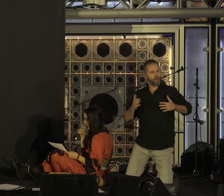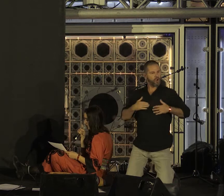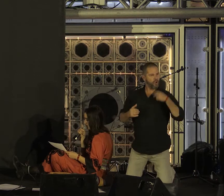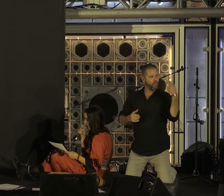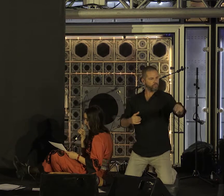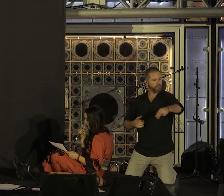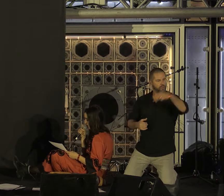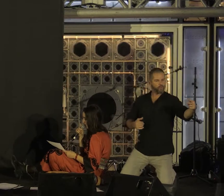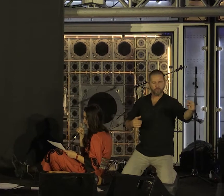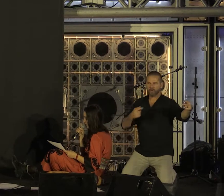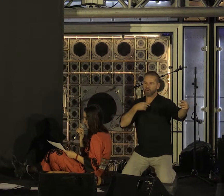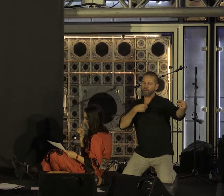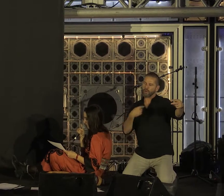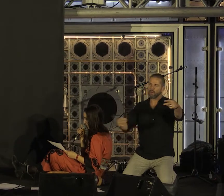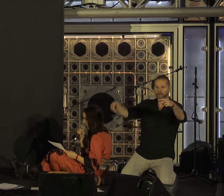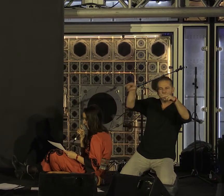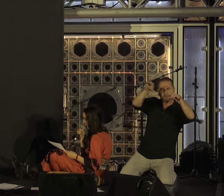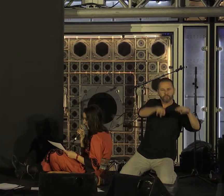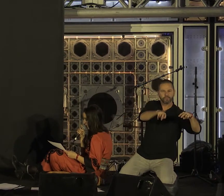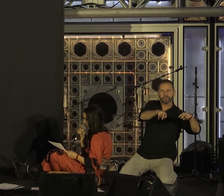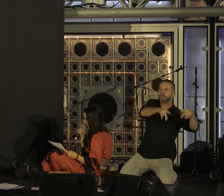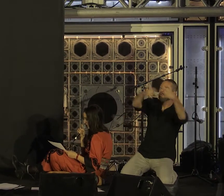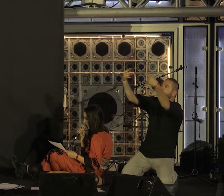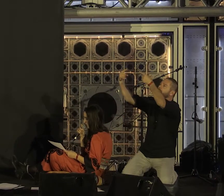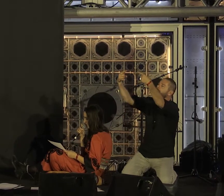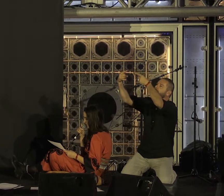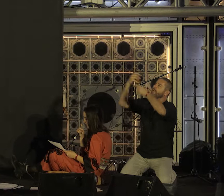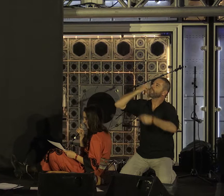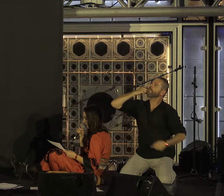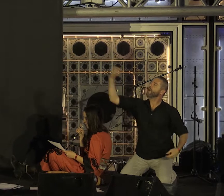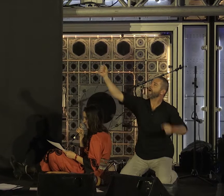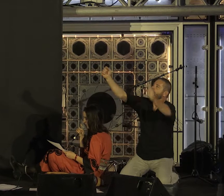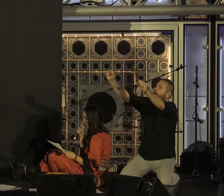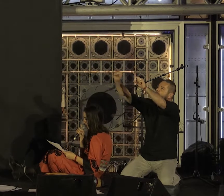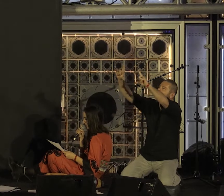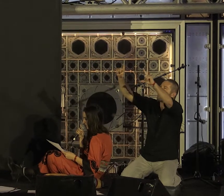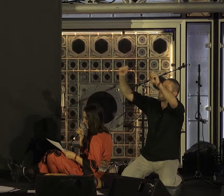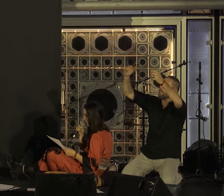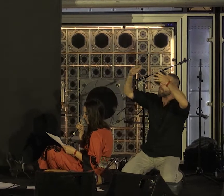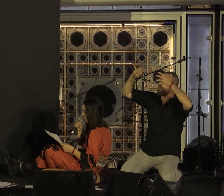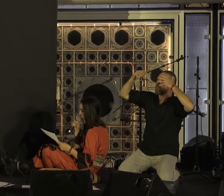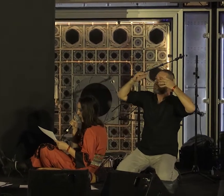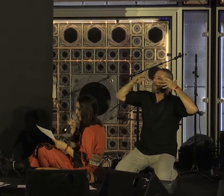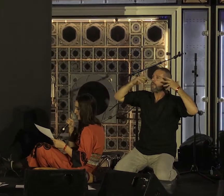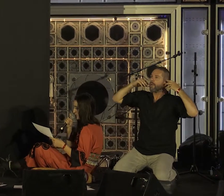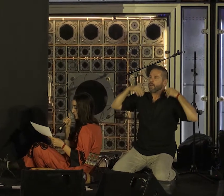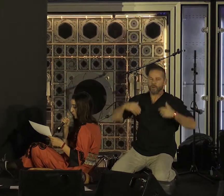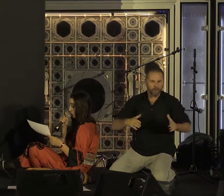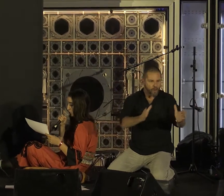Tandis que les fenêtres faisaient des gros yeux blancs. Et j'ai écouté les alvéoles obstruées dans la petite chambre noire, sur ton